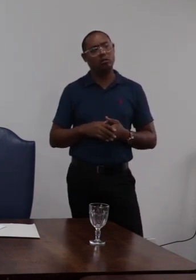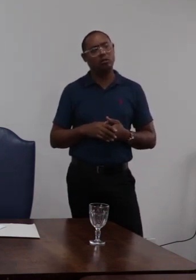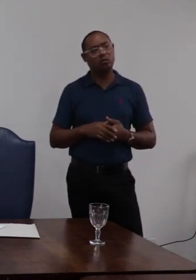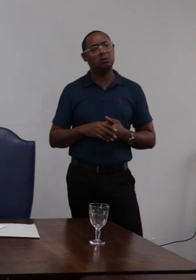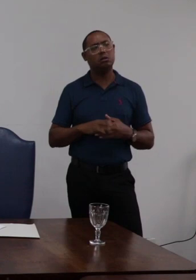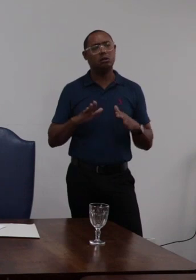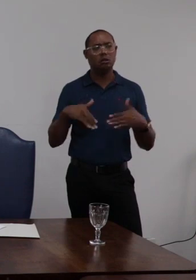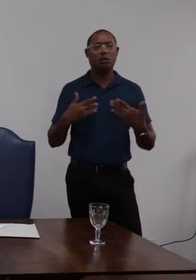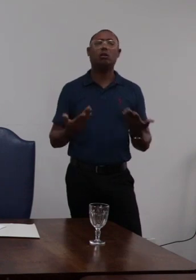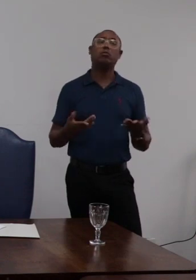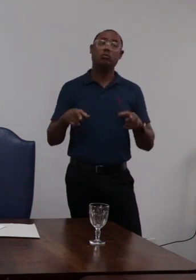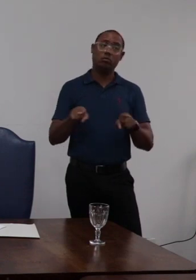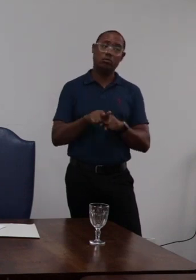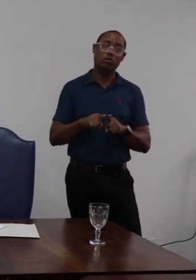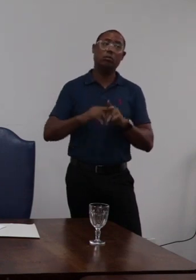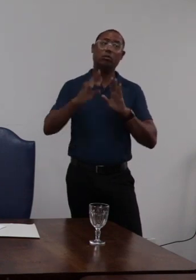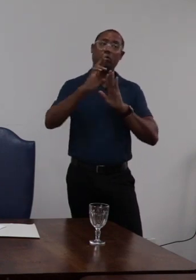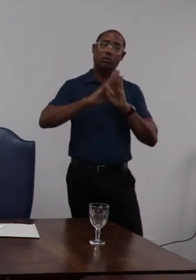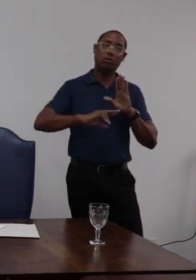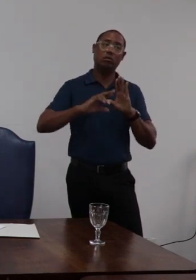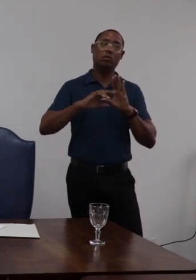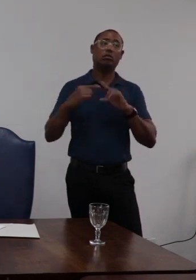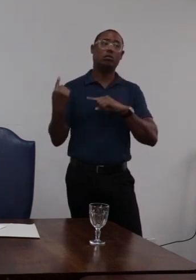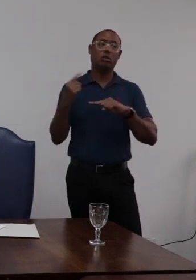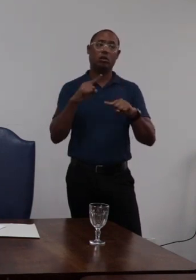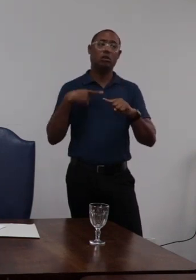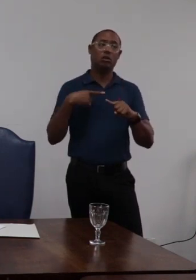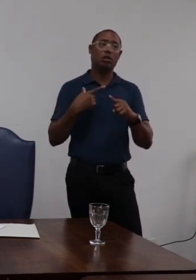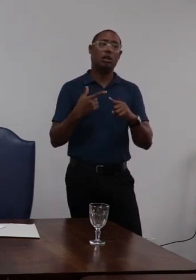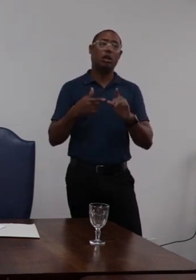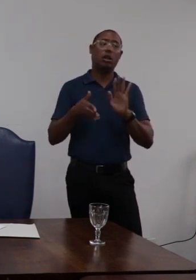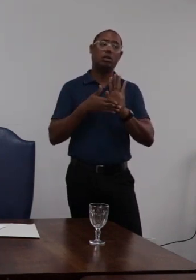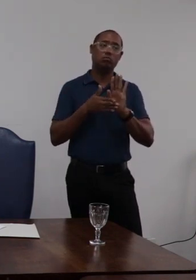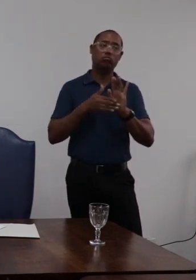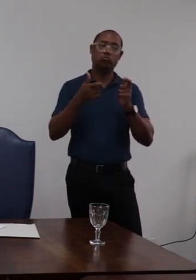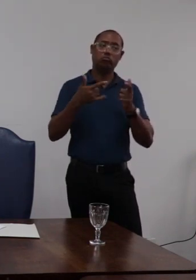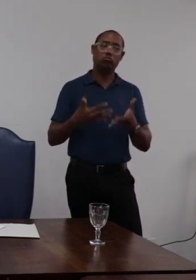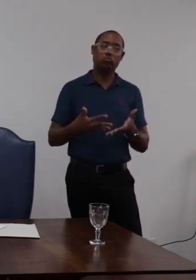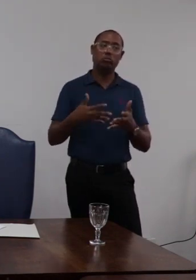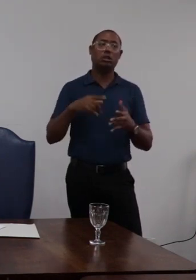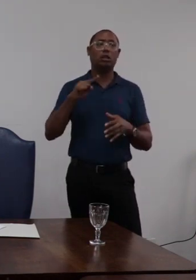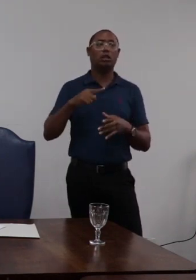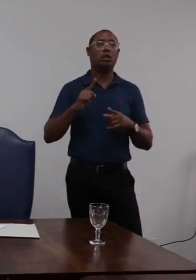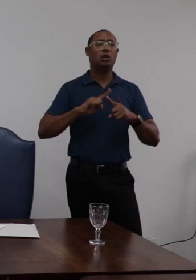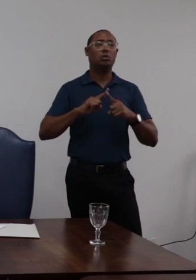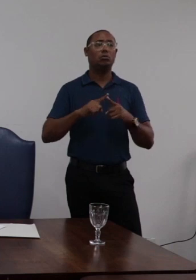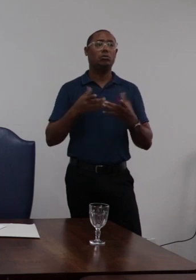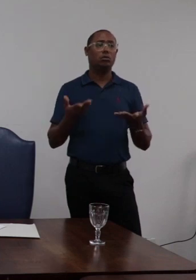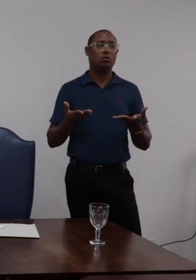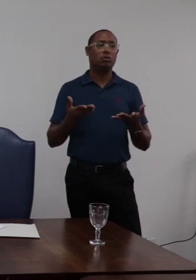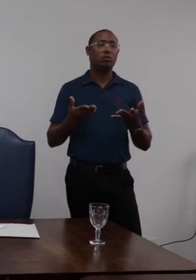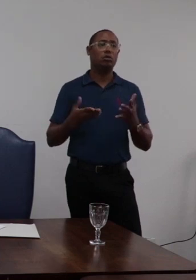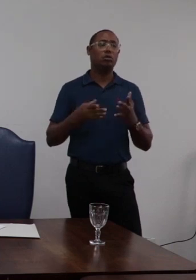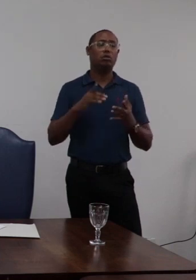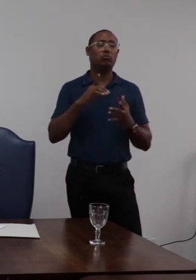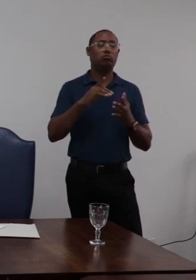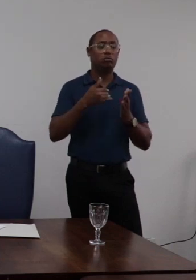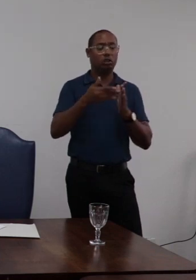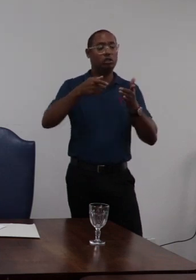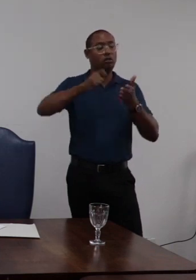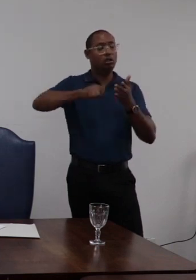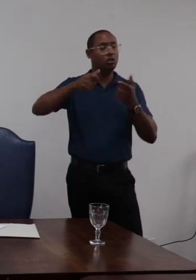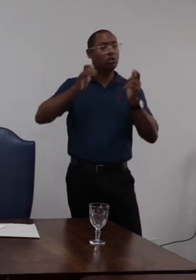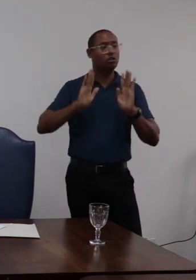e ao mesmo tempo quando o relatório da comissão contrariar as provas que também não venham ao caso pelo visto diante do que está escrito